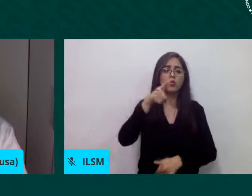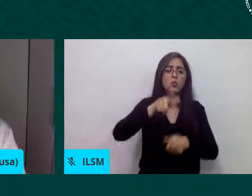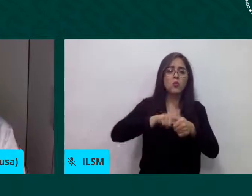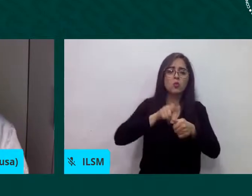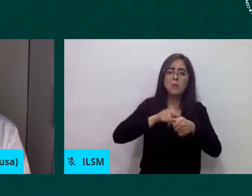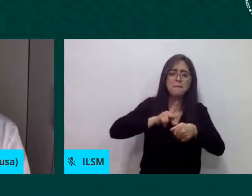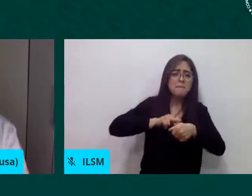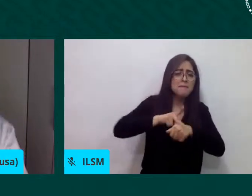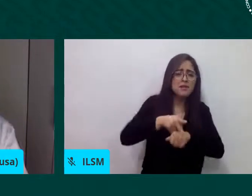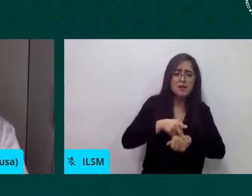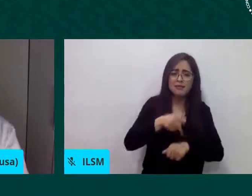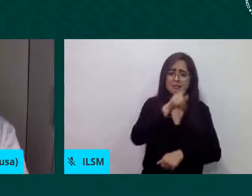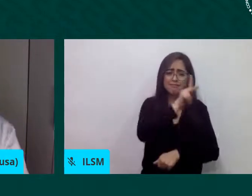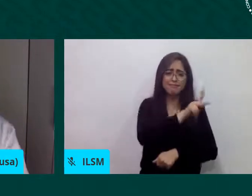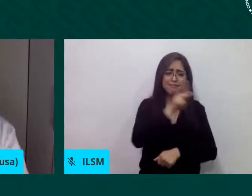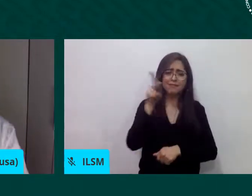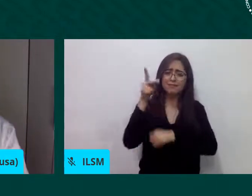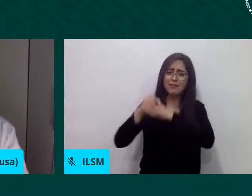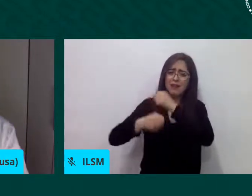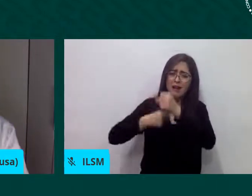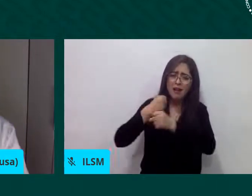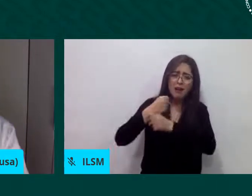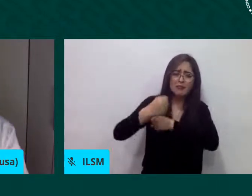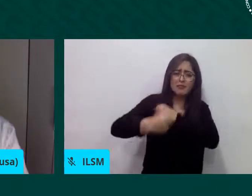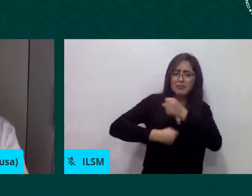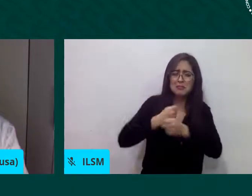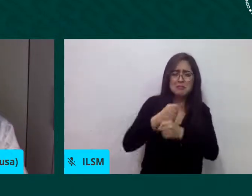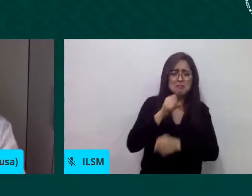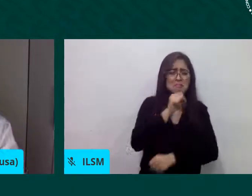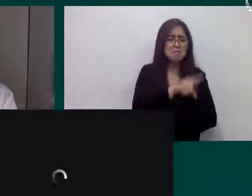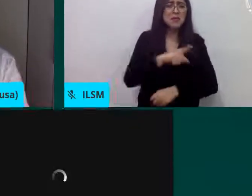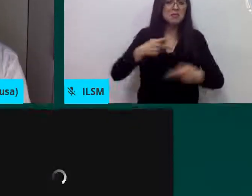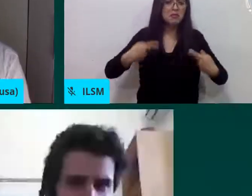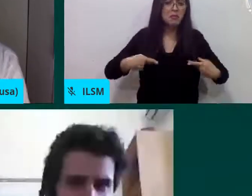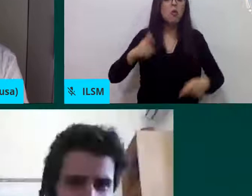a entender lo que todo esto gracias